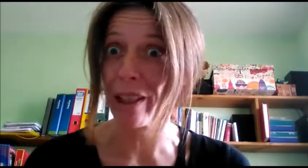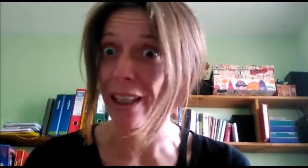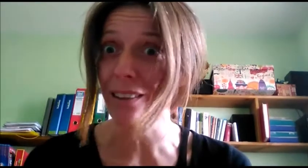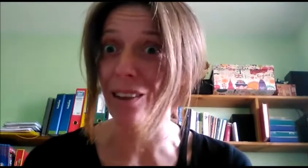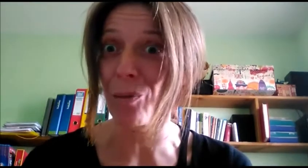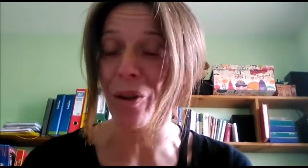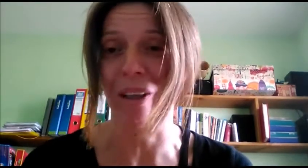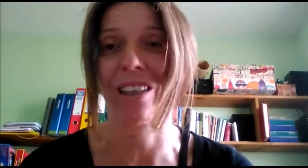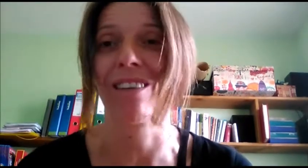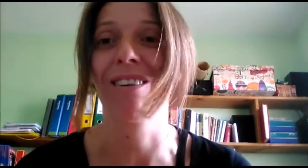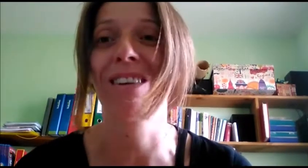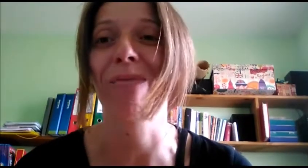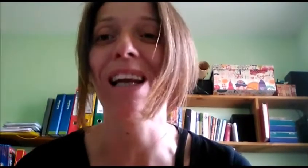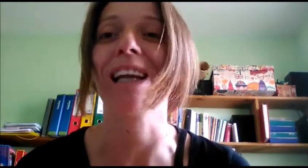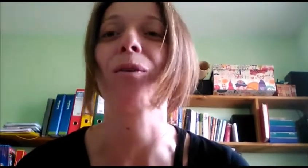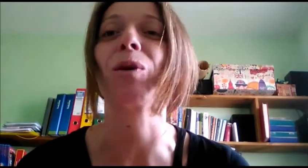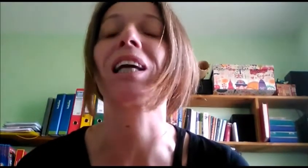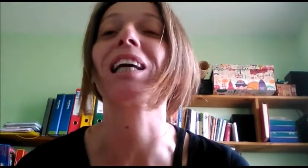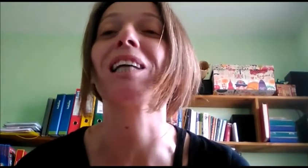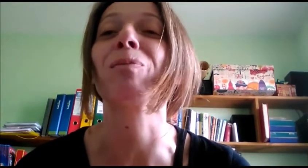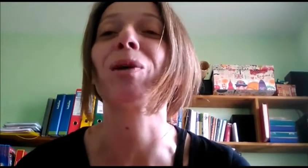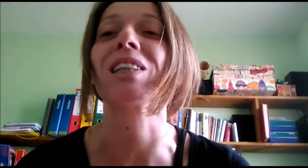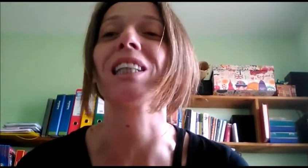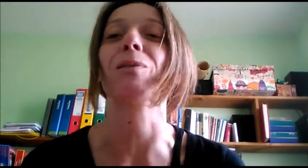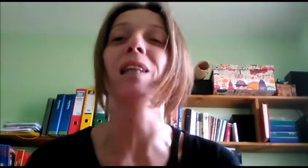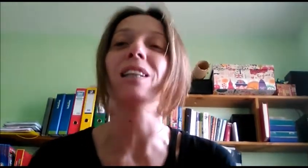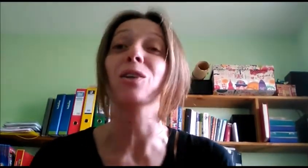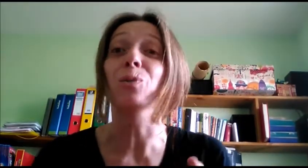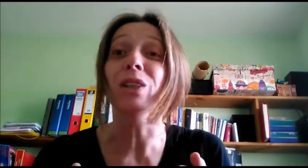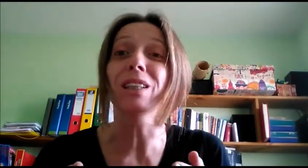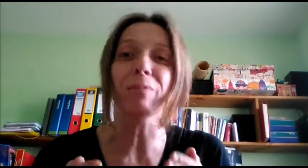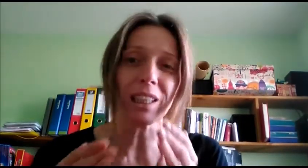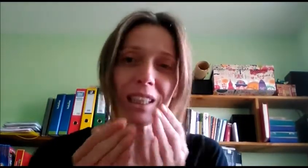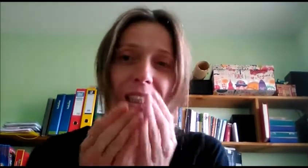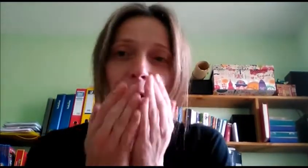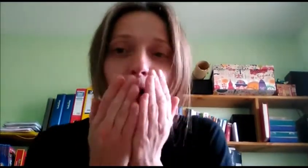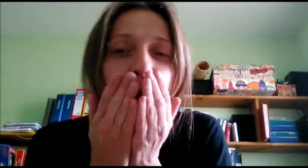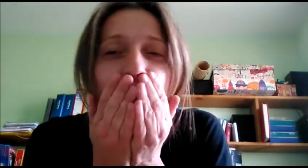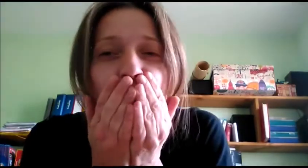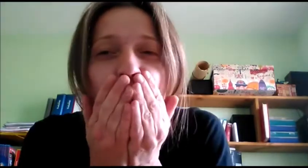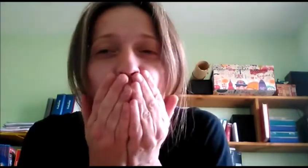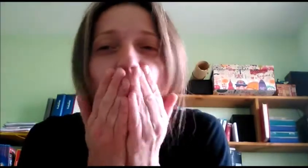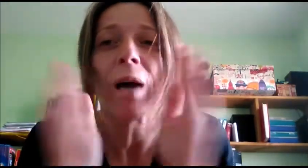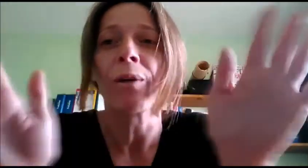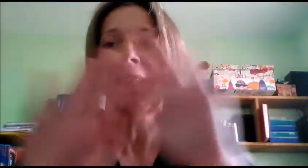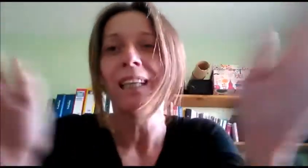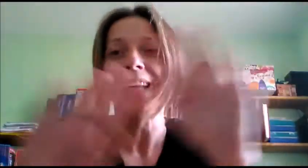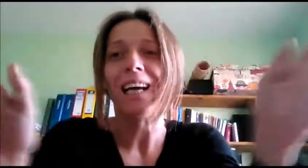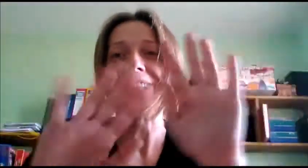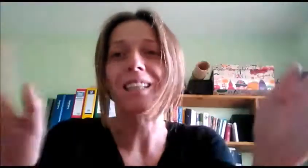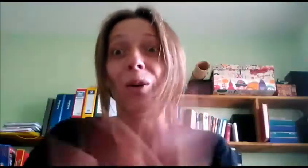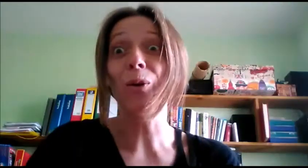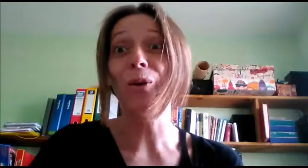aprendéis que es muy divertido ¿Vale? Que espero que estéis bien y tengo muchísimas ganas de veros ¡Hasta luego!